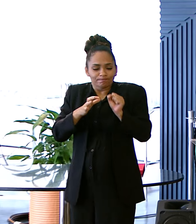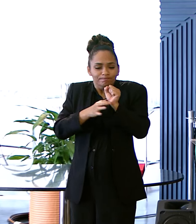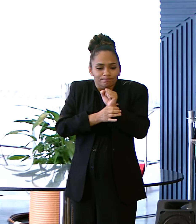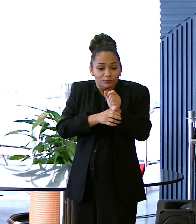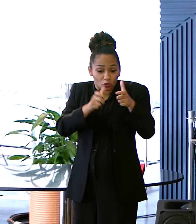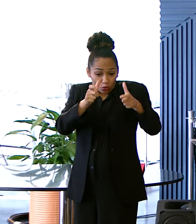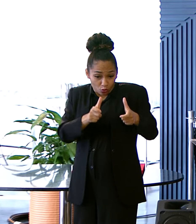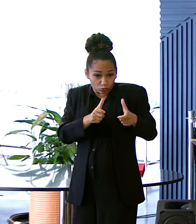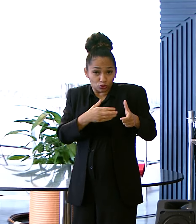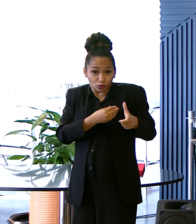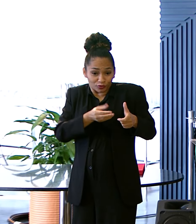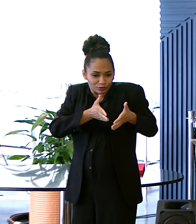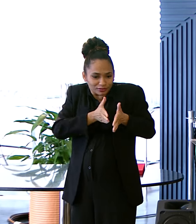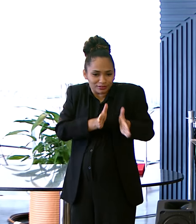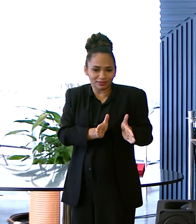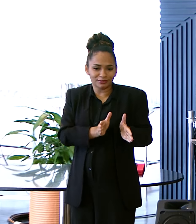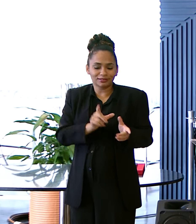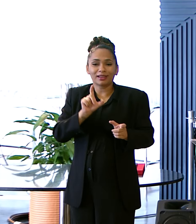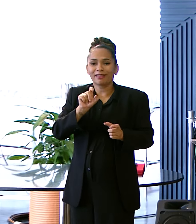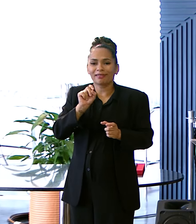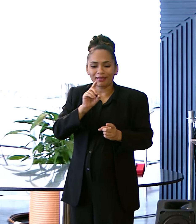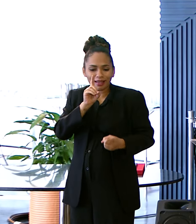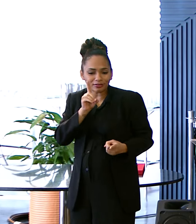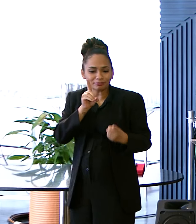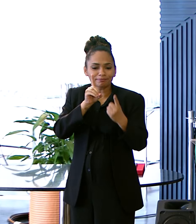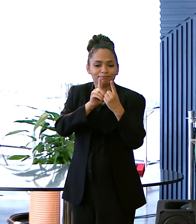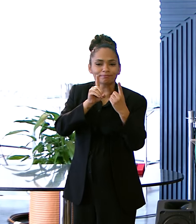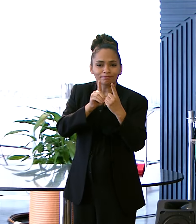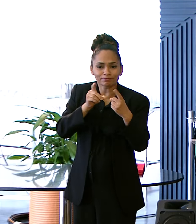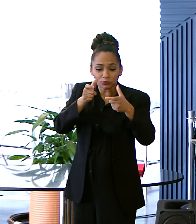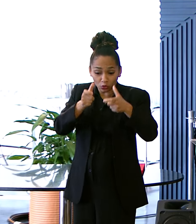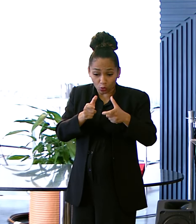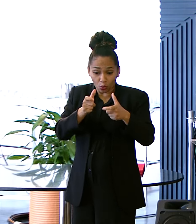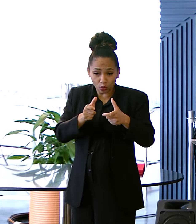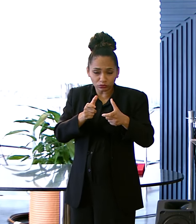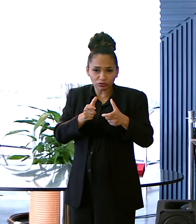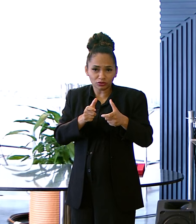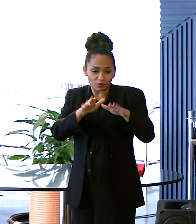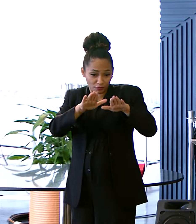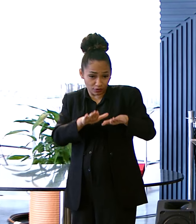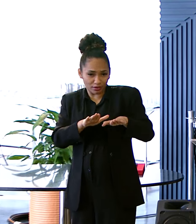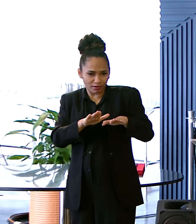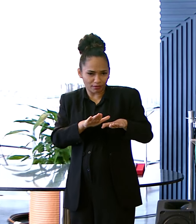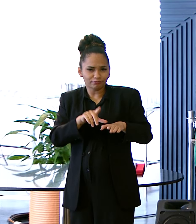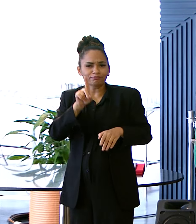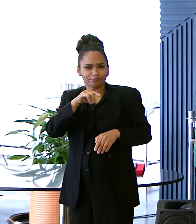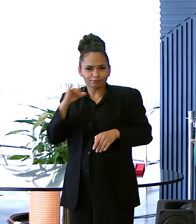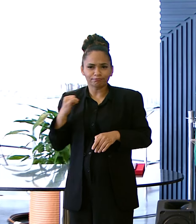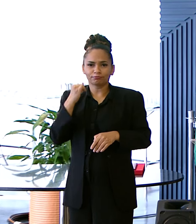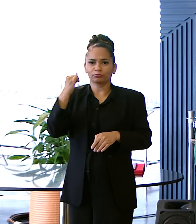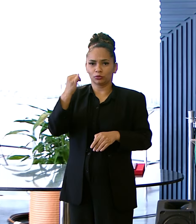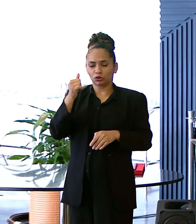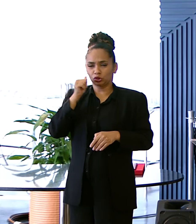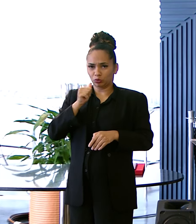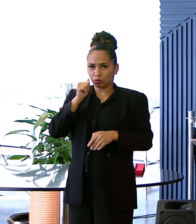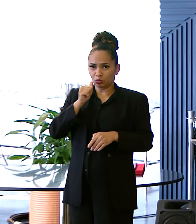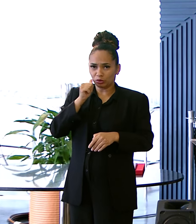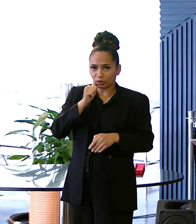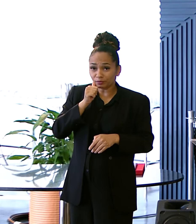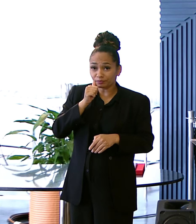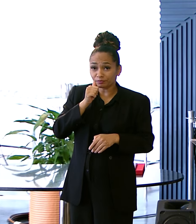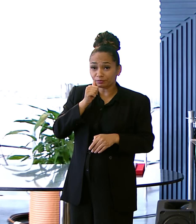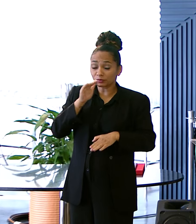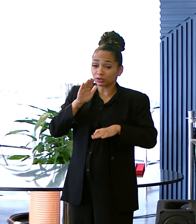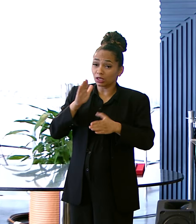ela vai Por quem ela vai ser recebida Qual o local Que ela estará Isso é muito importante Para a mulher Muitas